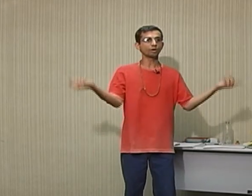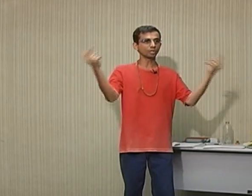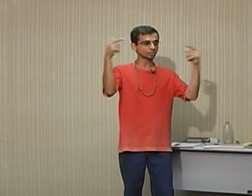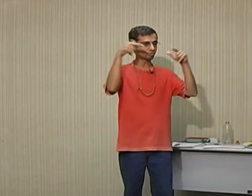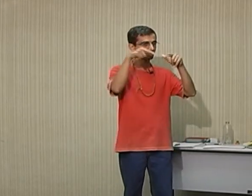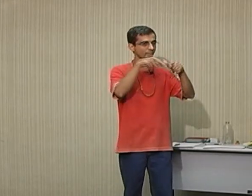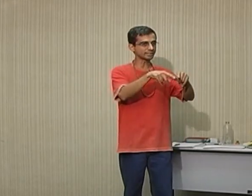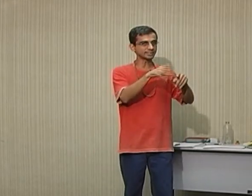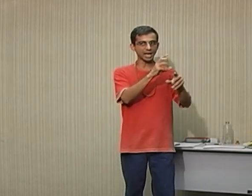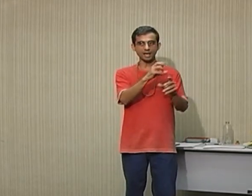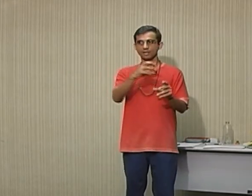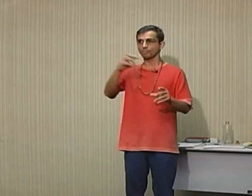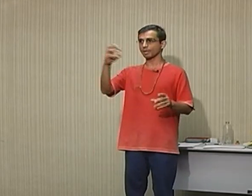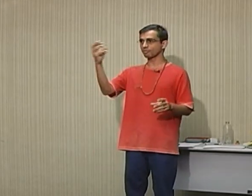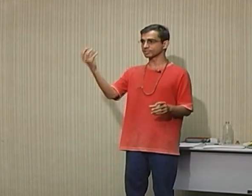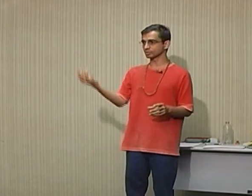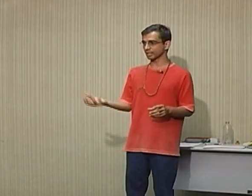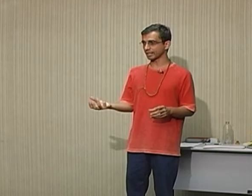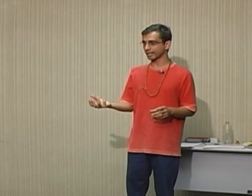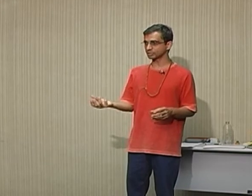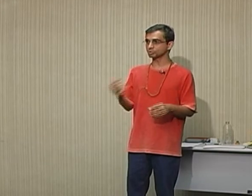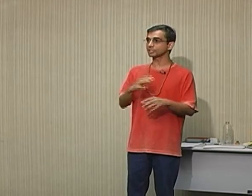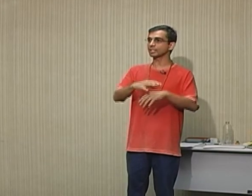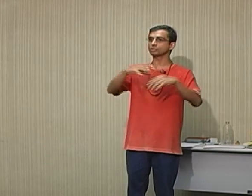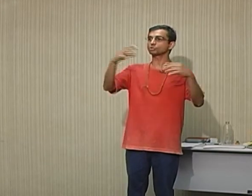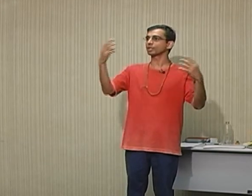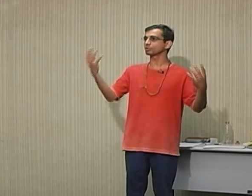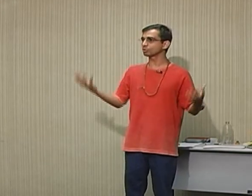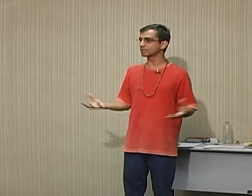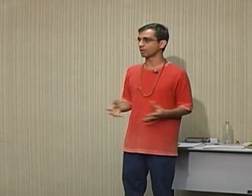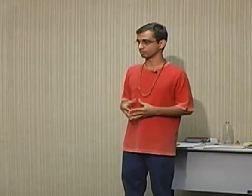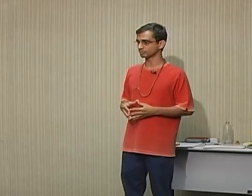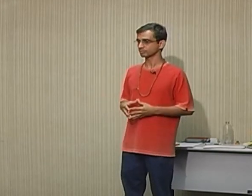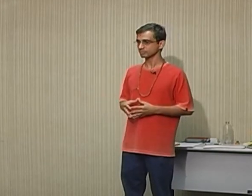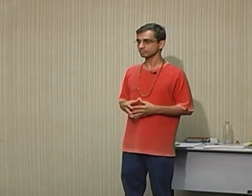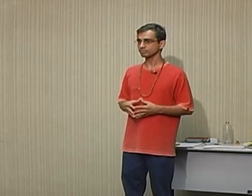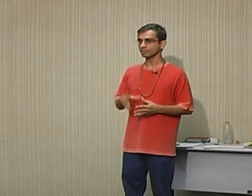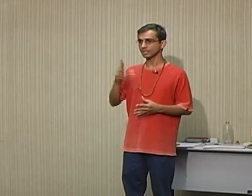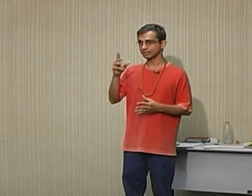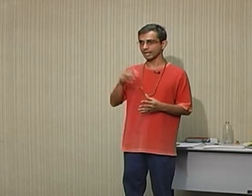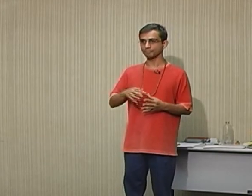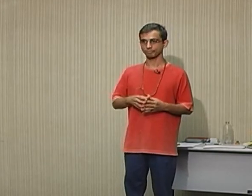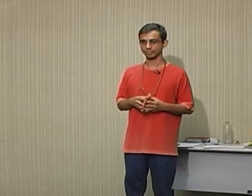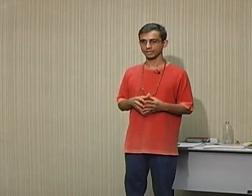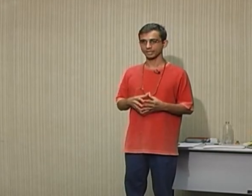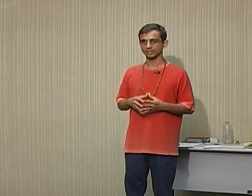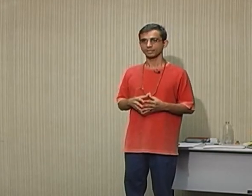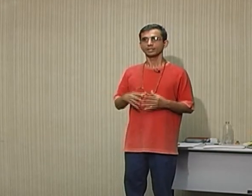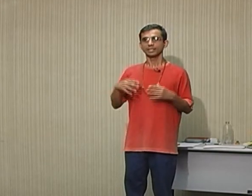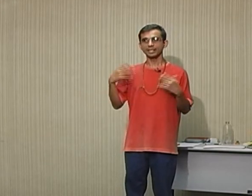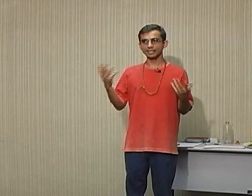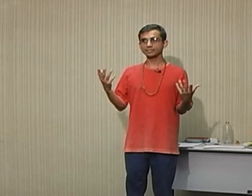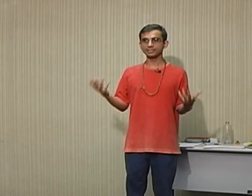onde eu vou me basear para fazer os acréscimos e tenho a história no total. Tá? E aí sim,